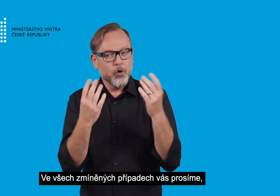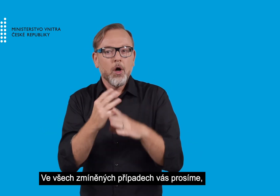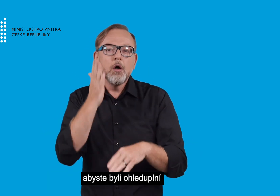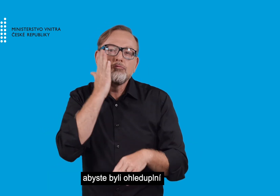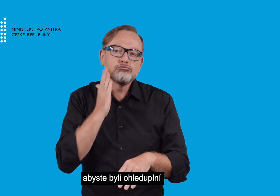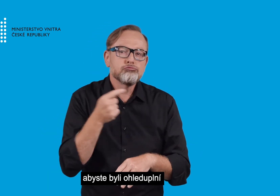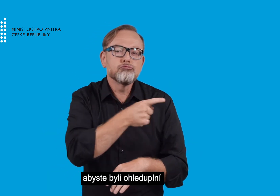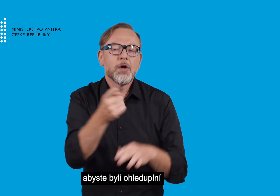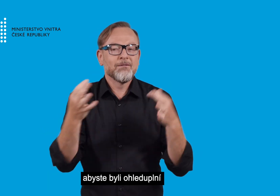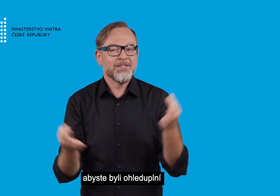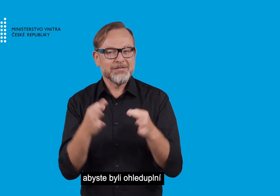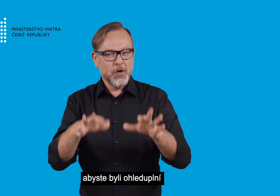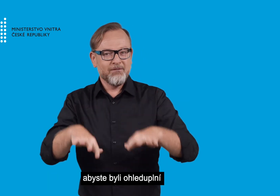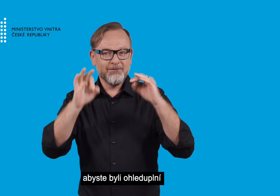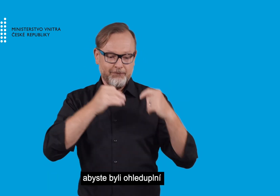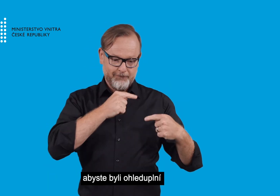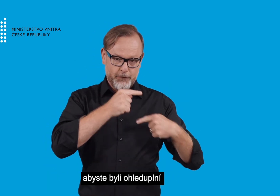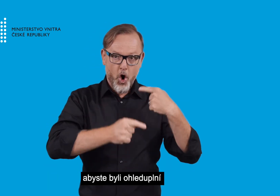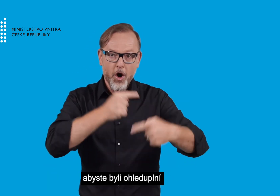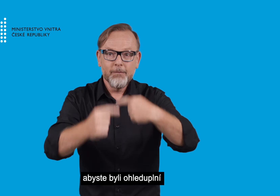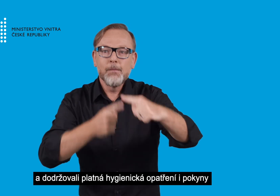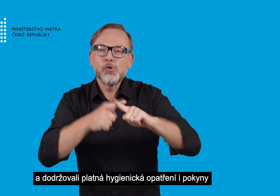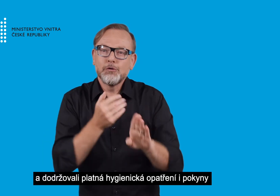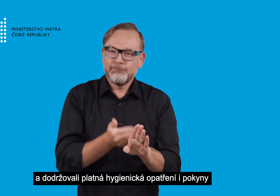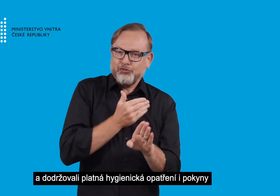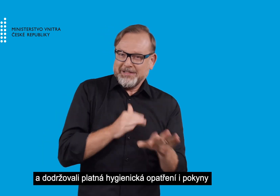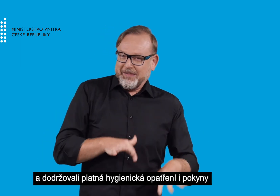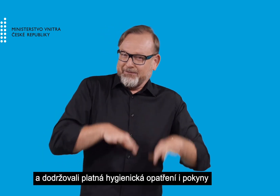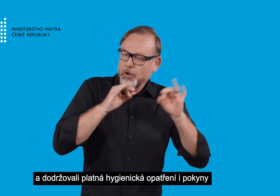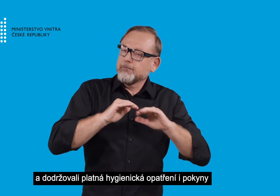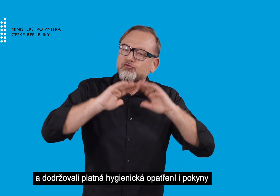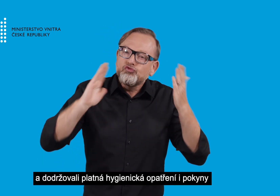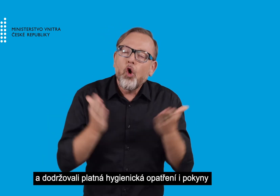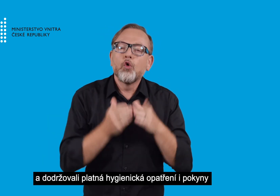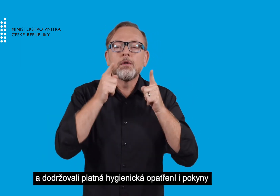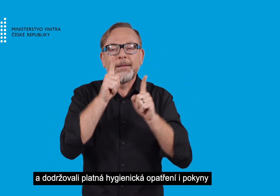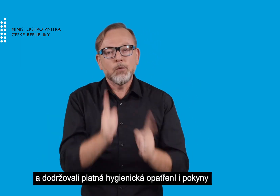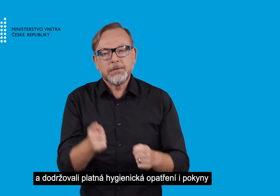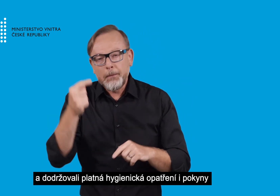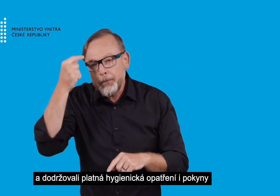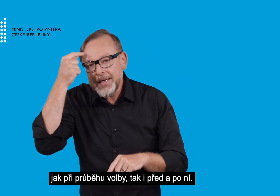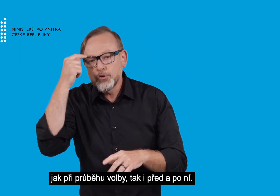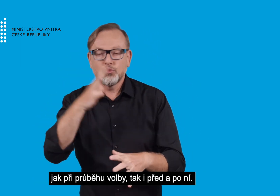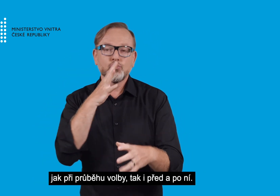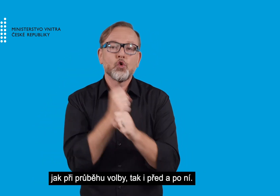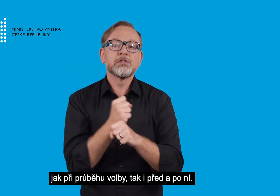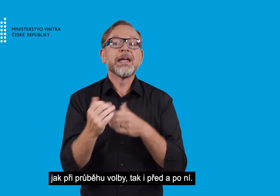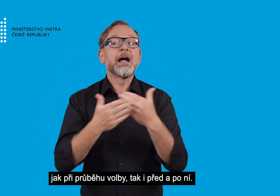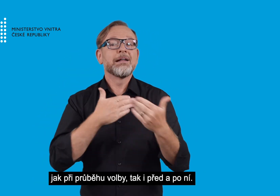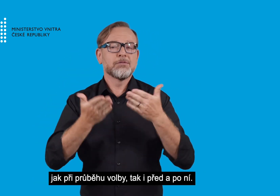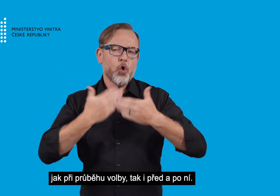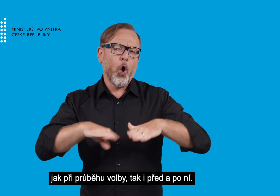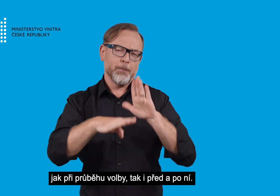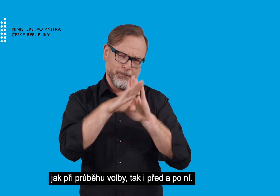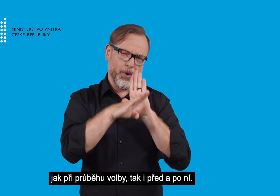prosíme, abyste byli ohledu plní a dodržovali platná hygienická opatření i pokyny. Jak při průběhu volby,